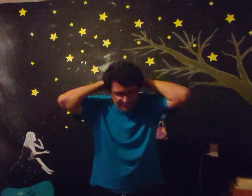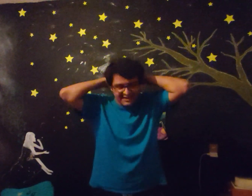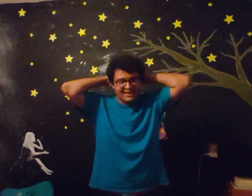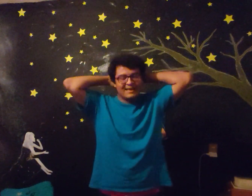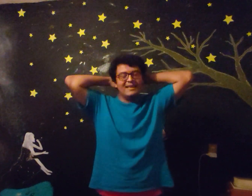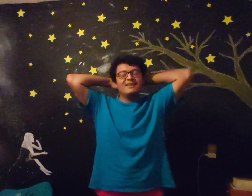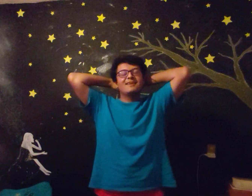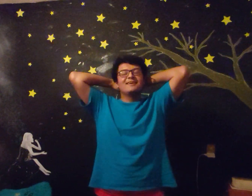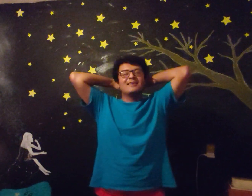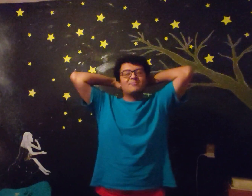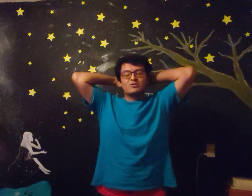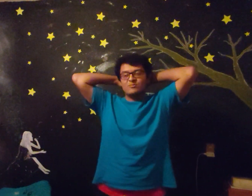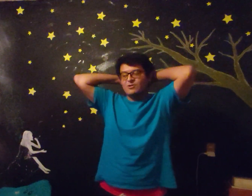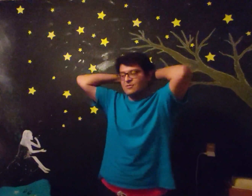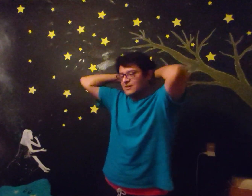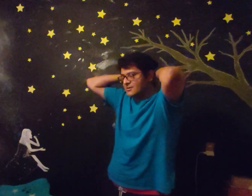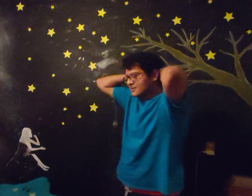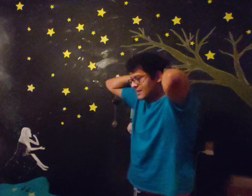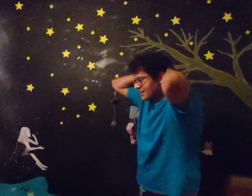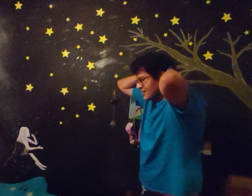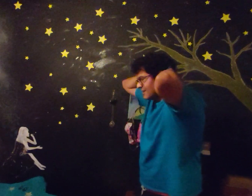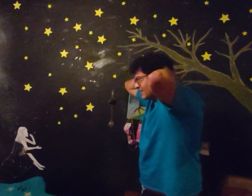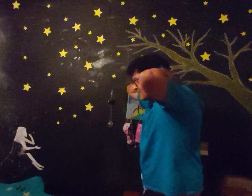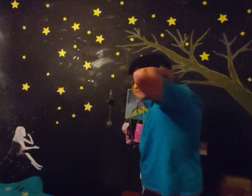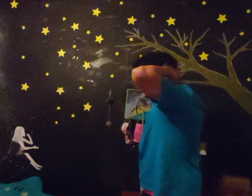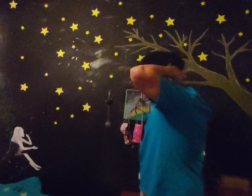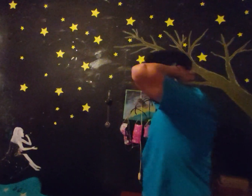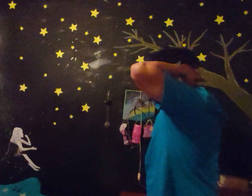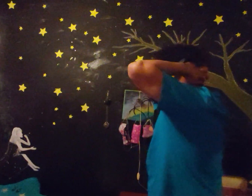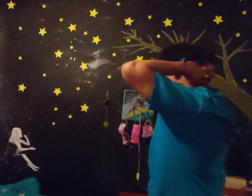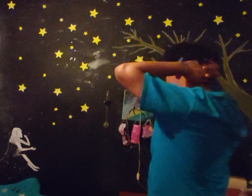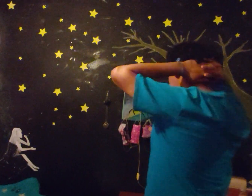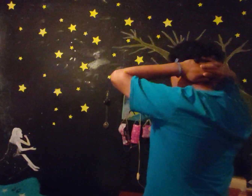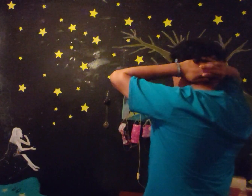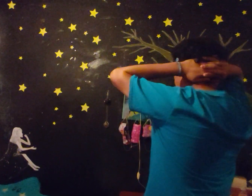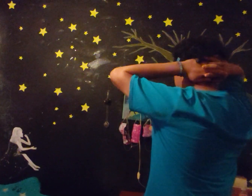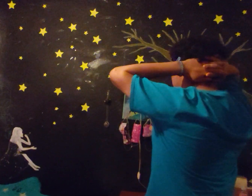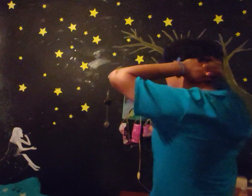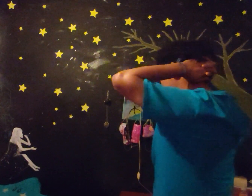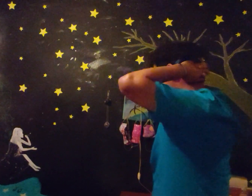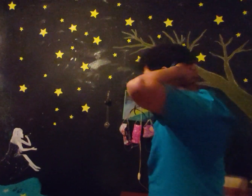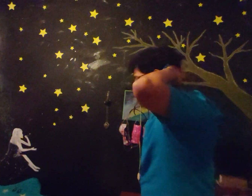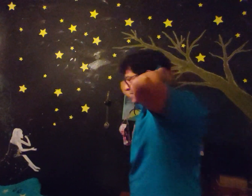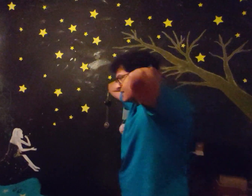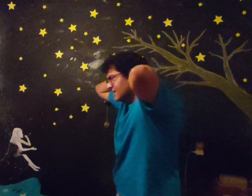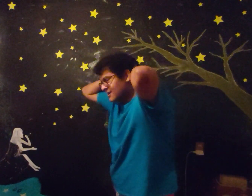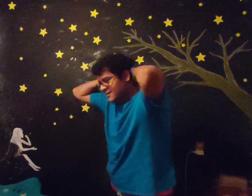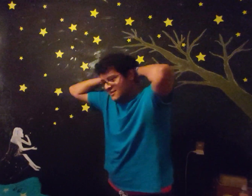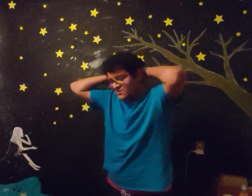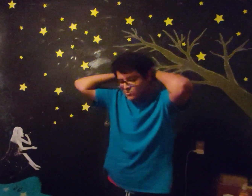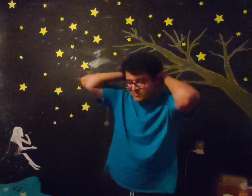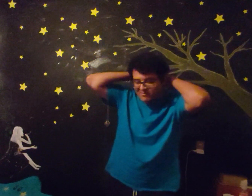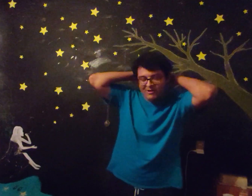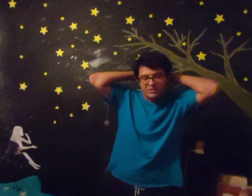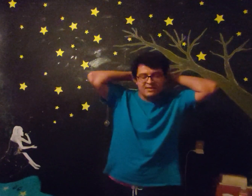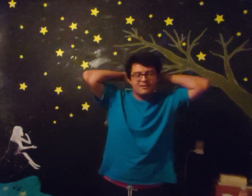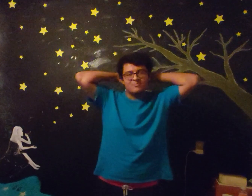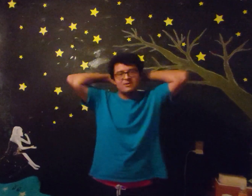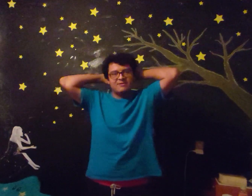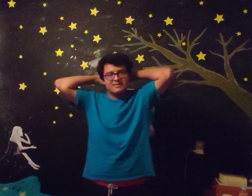para el canal Y pues como lo vieron, están en mi super cuarto HDSTM, super varonil, como debe de